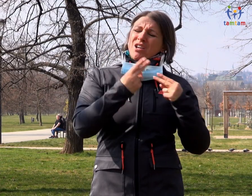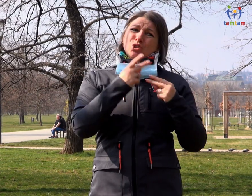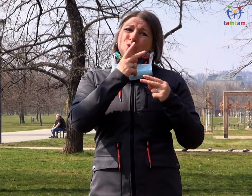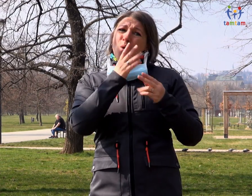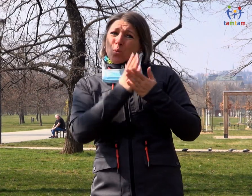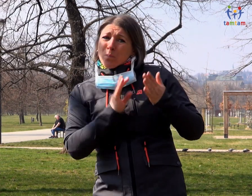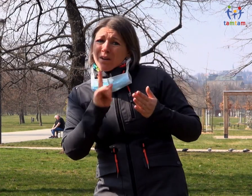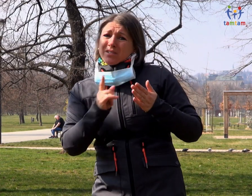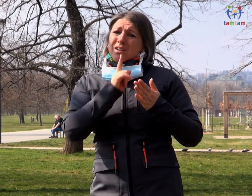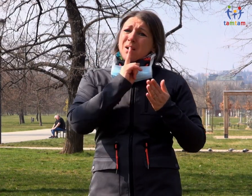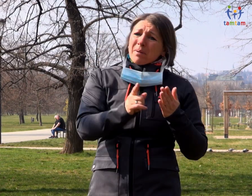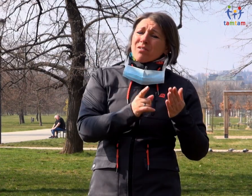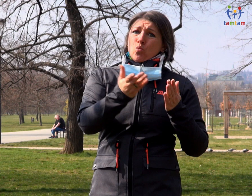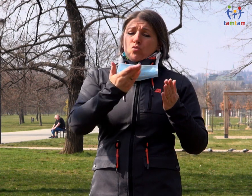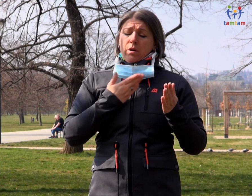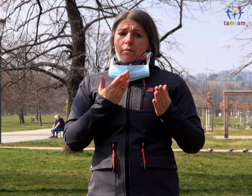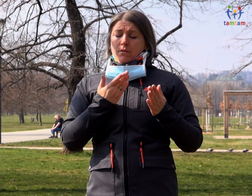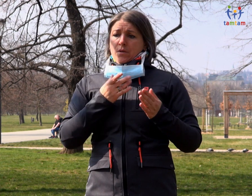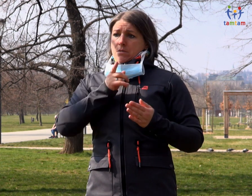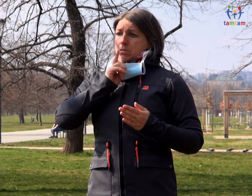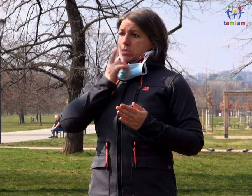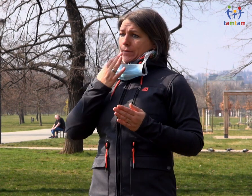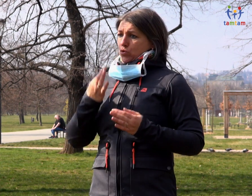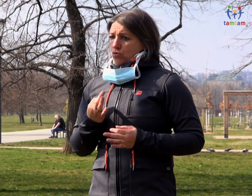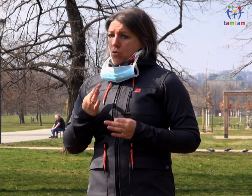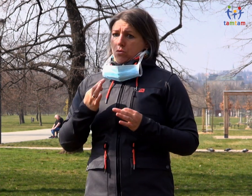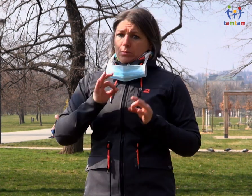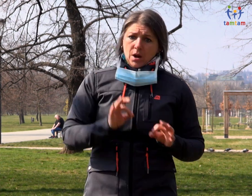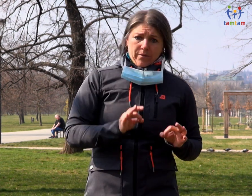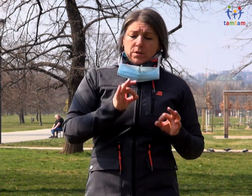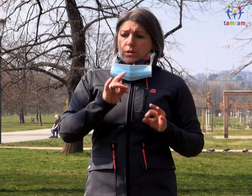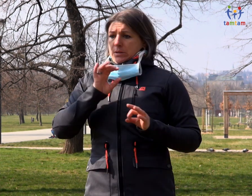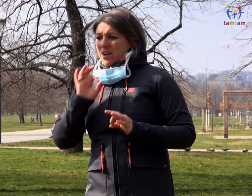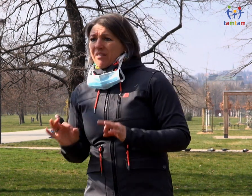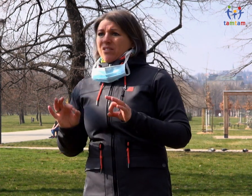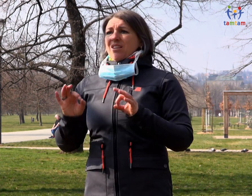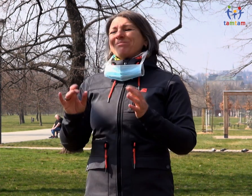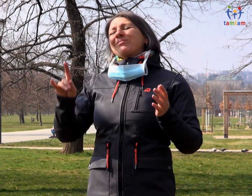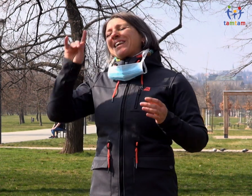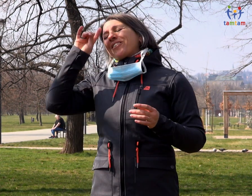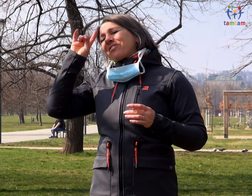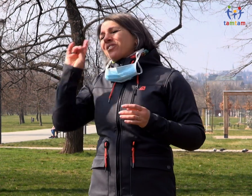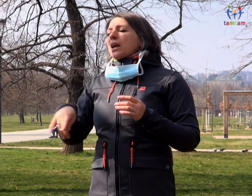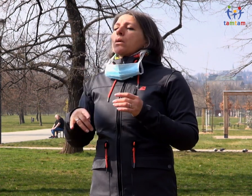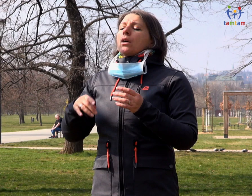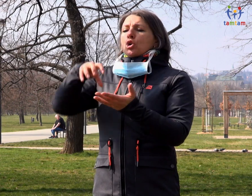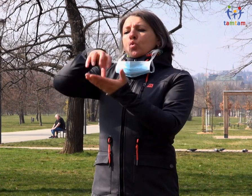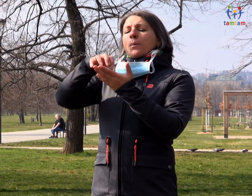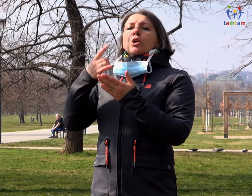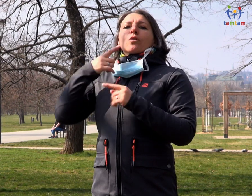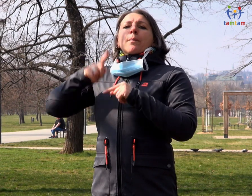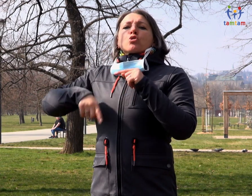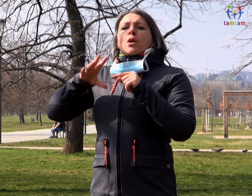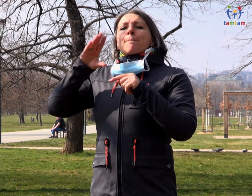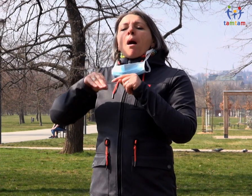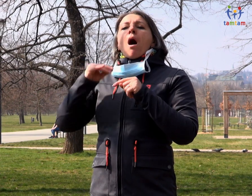zmást tím. Lidé se sluchovým postižením samozřejmě mají různý charakter toho postižení a